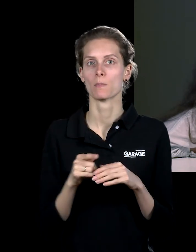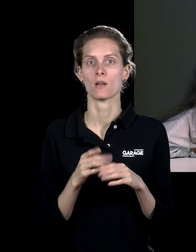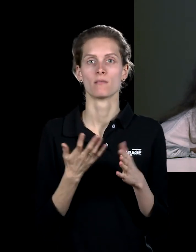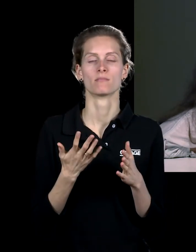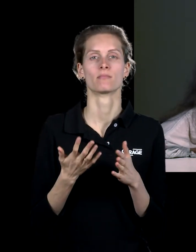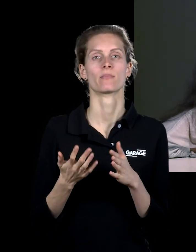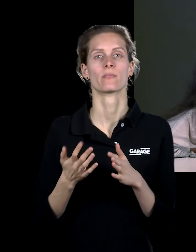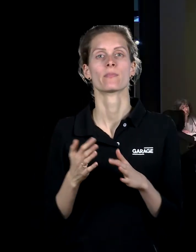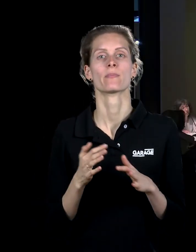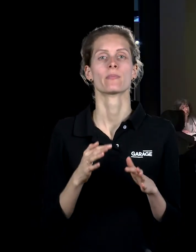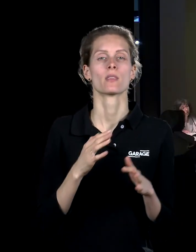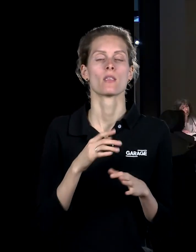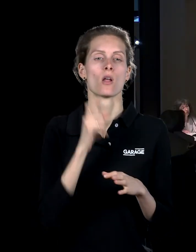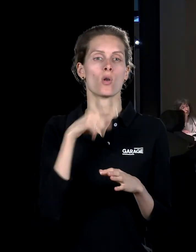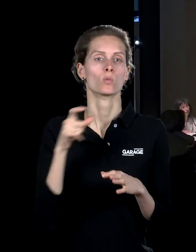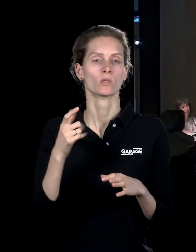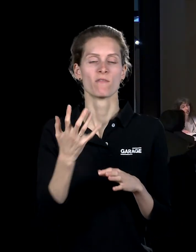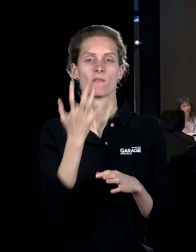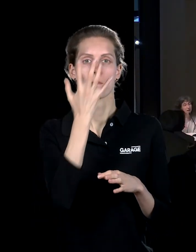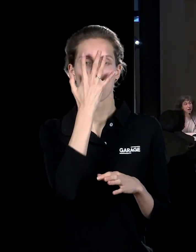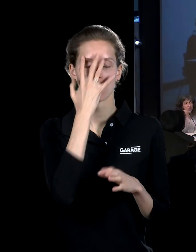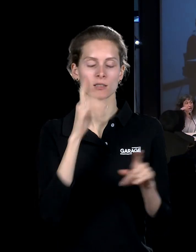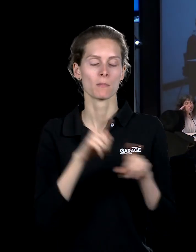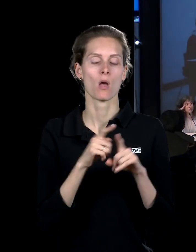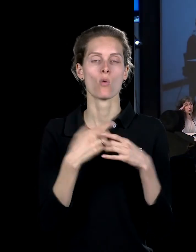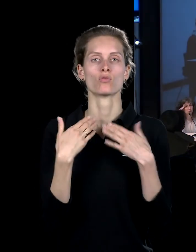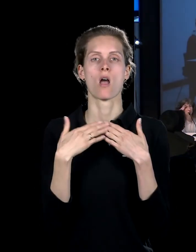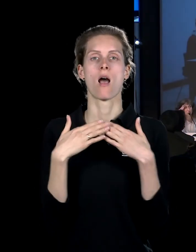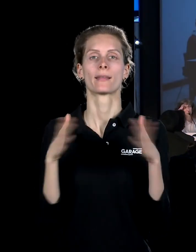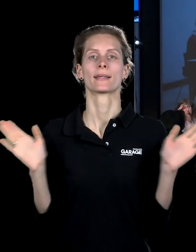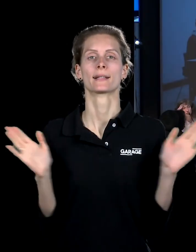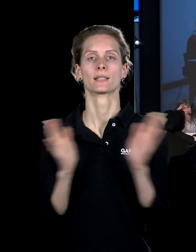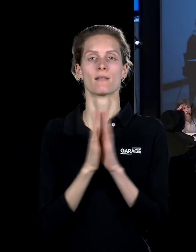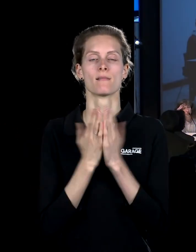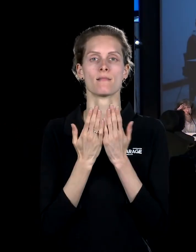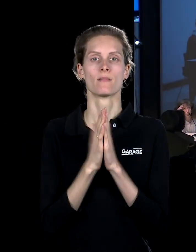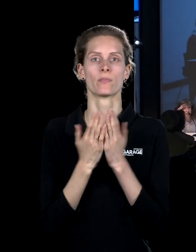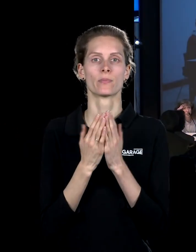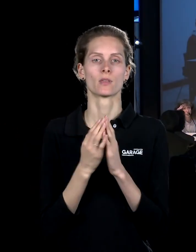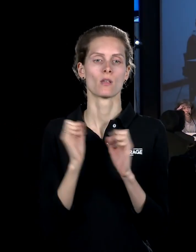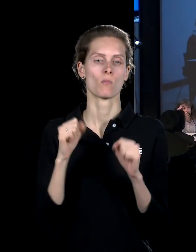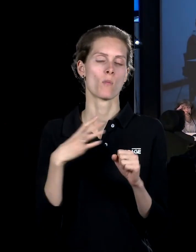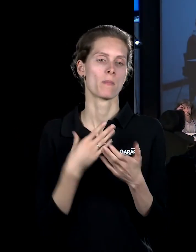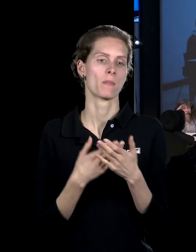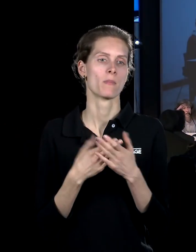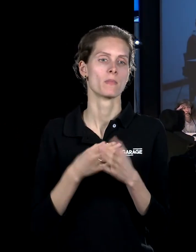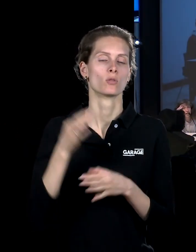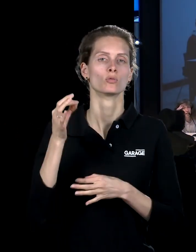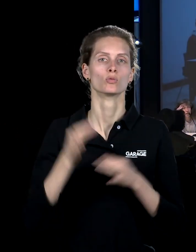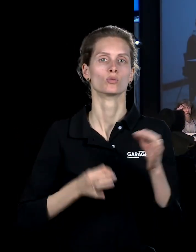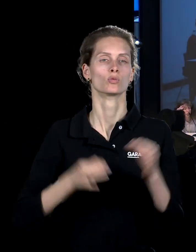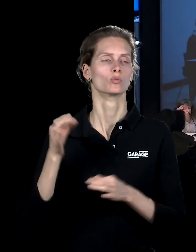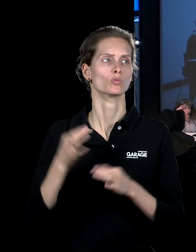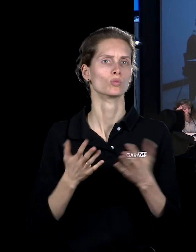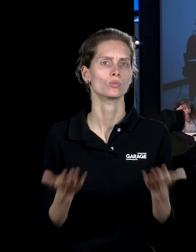таких вот персонажей в масках, похожих на открытые книги, где мог происходить судебный, ренактмент судебного процесса